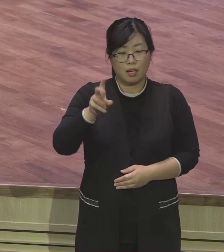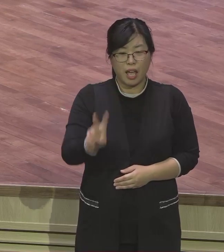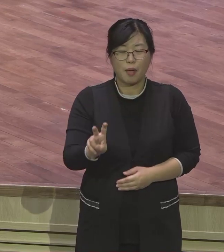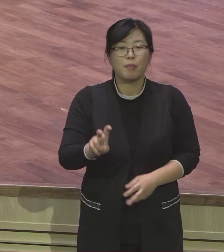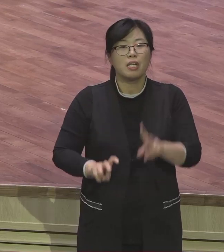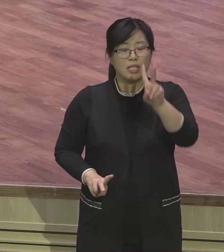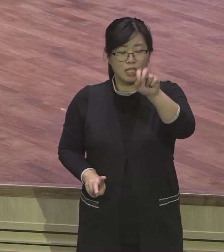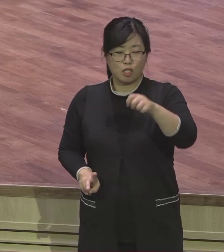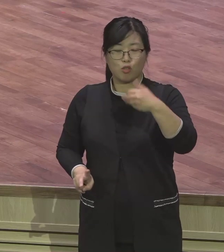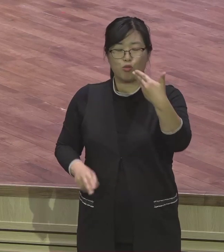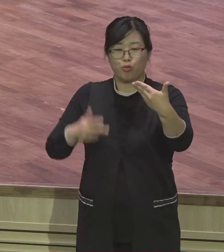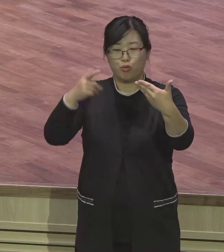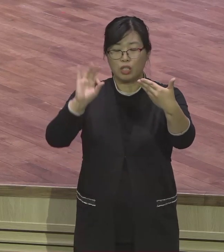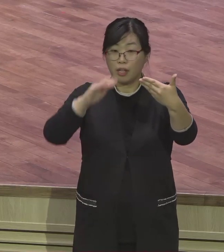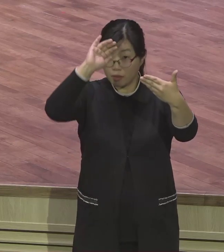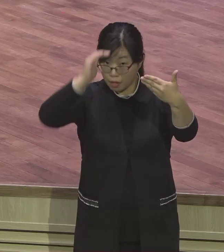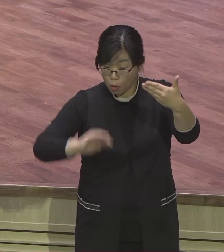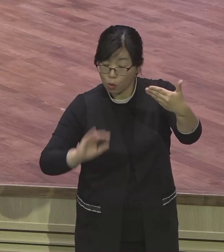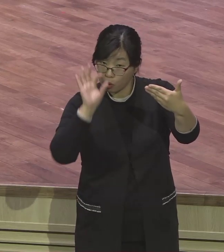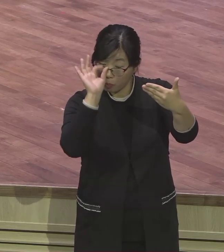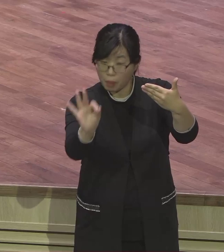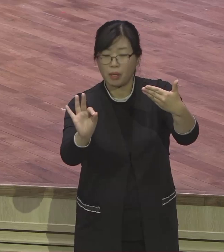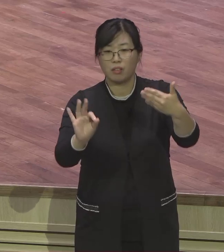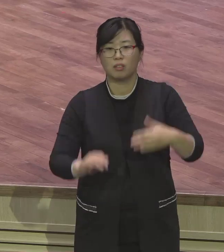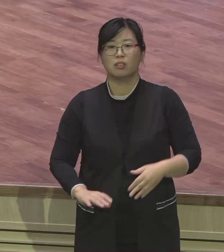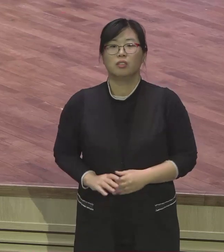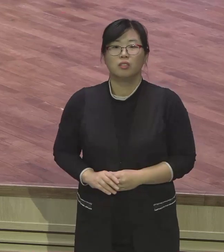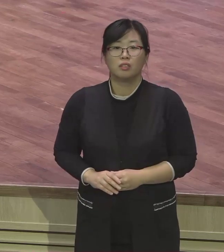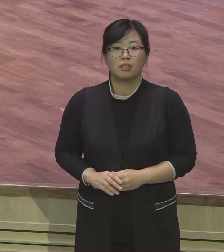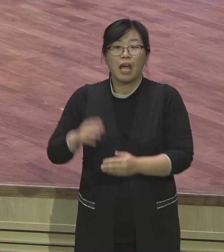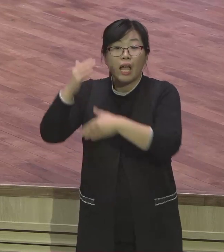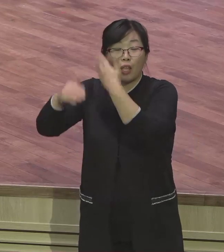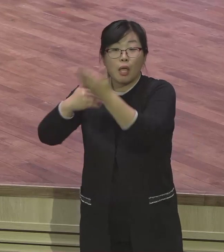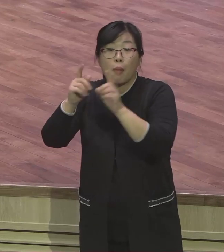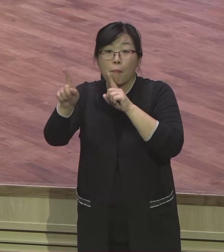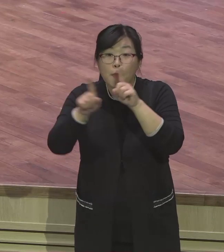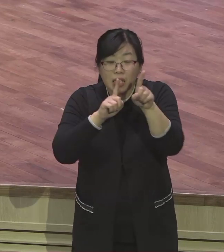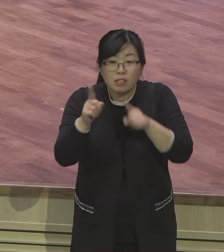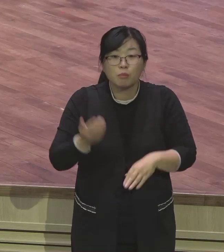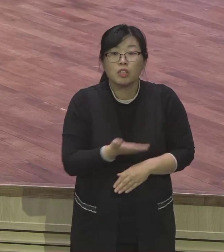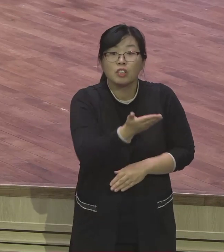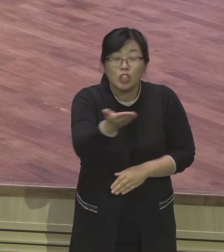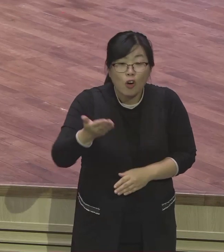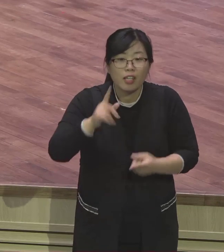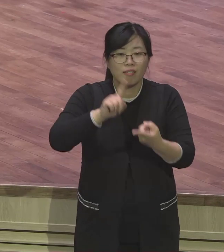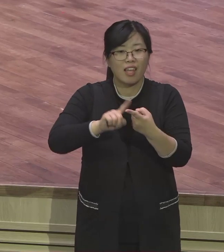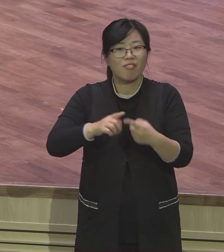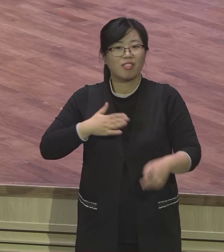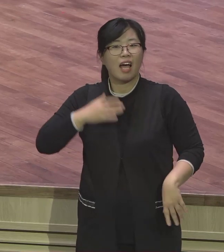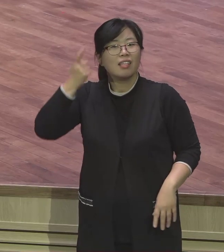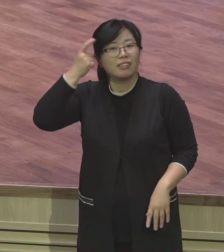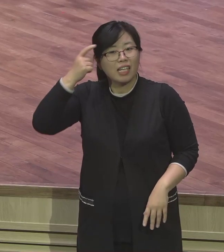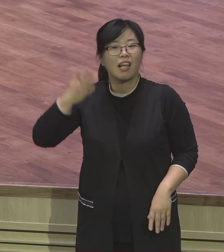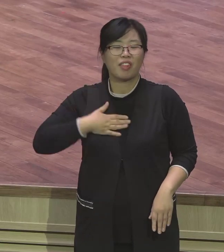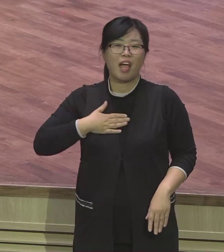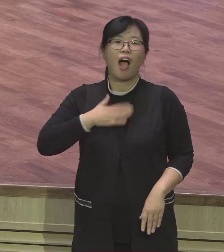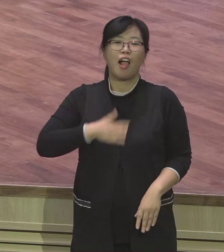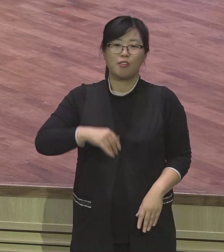놓는지 예배해 계신지 잘 알 수 있어요 여호와의 말씀이니라 너희를 향한 나의 생각을 내가 하나니 평안이요